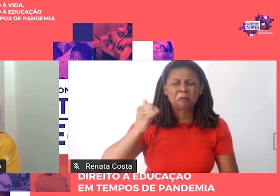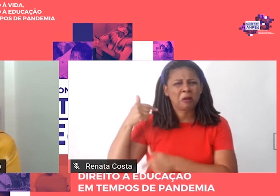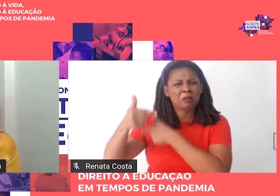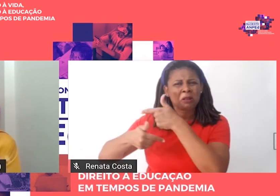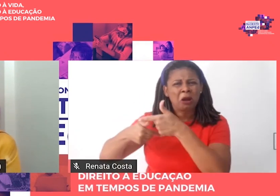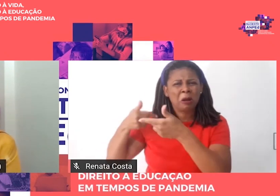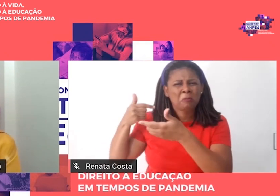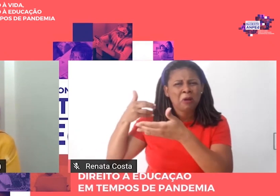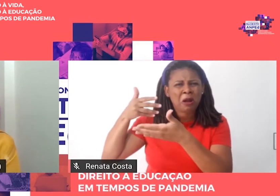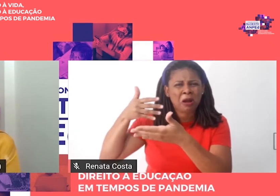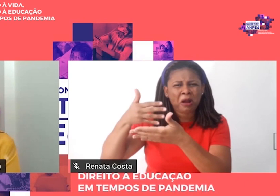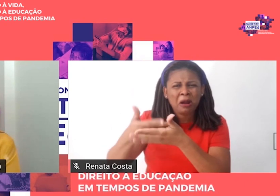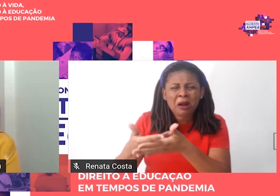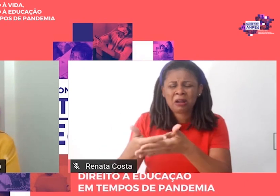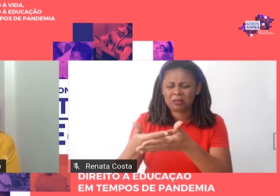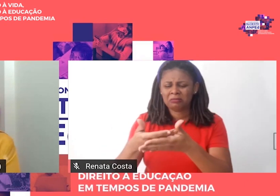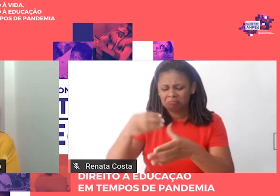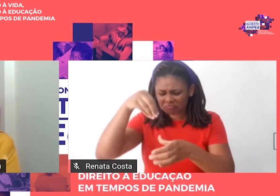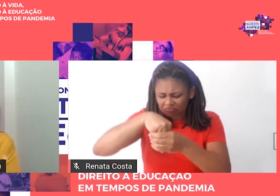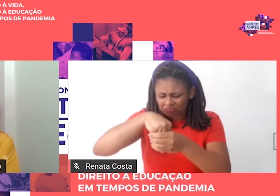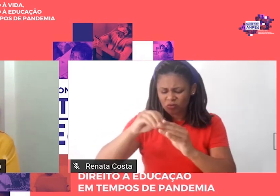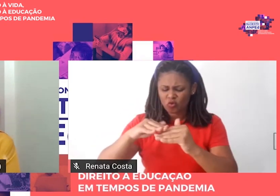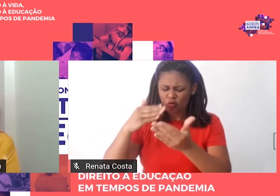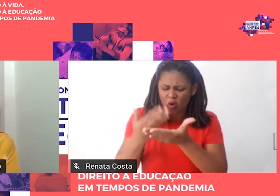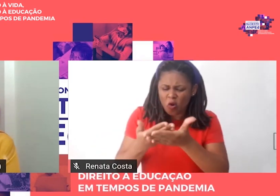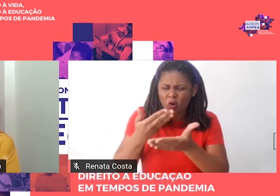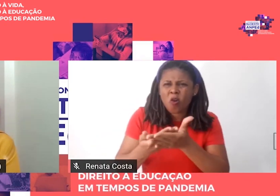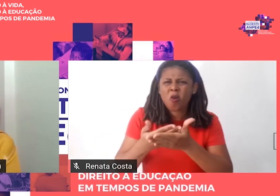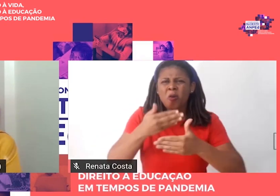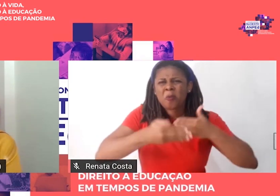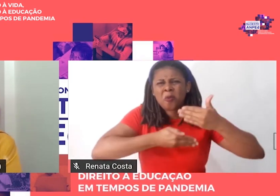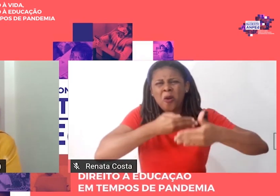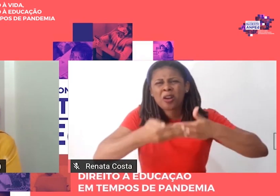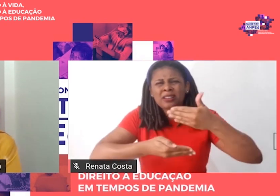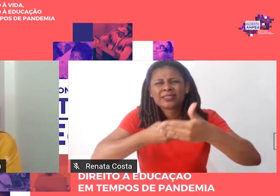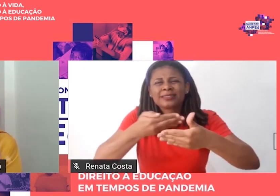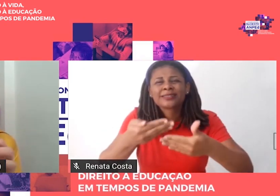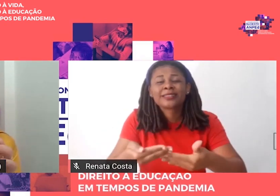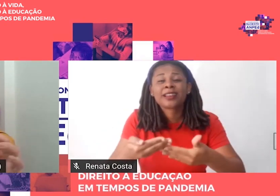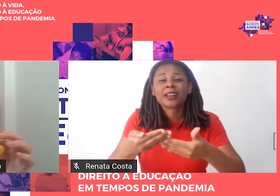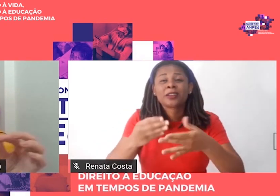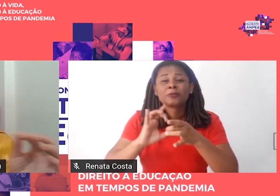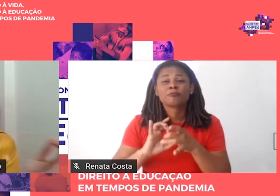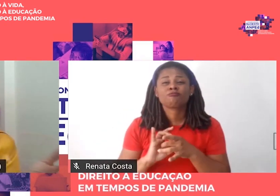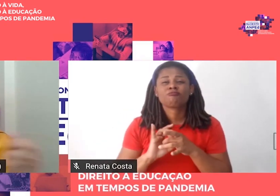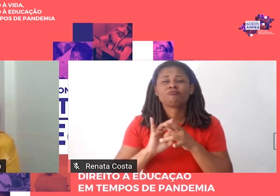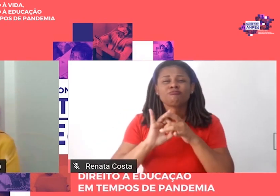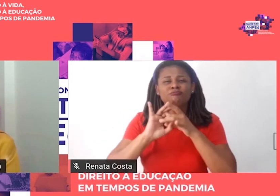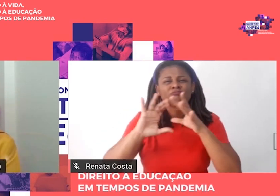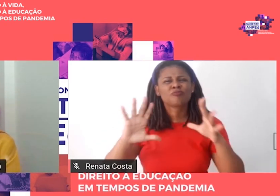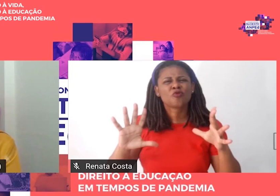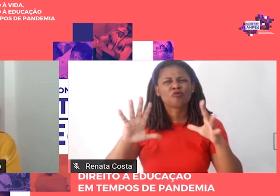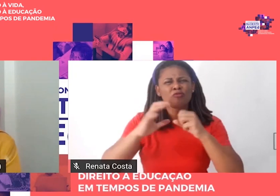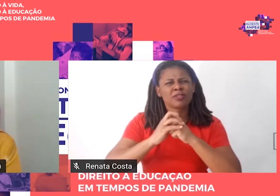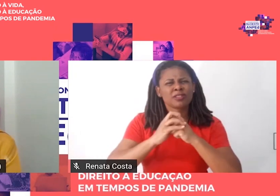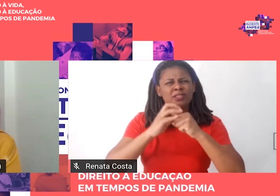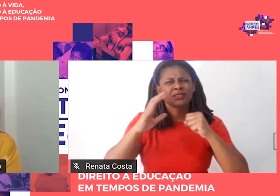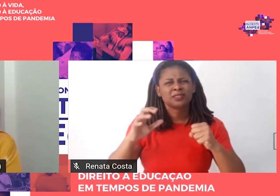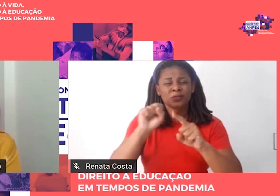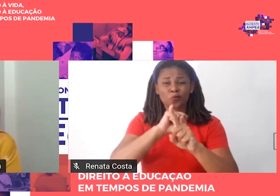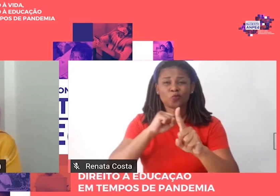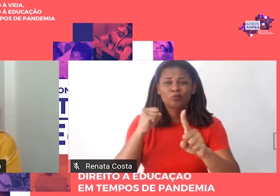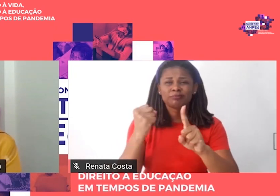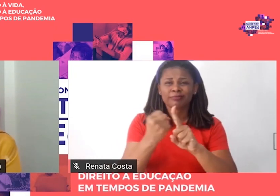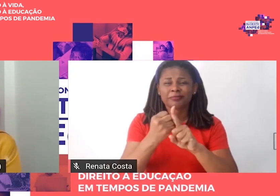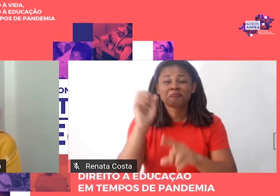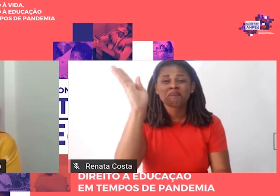escolas Com o processo De democratização Da sociedade Brasileira Um fio condutor Que se atualiza No